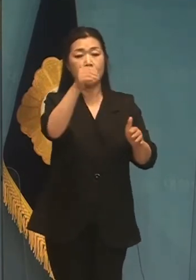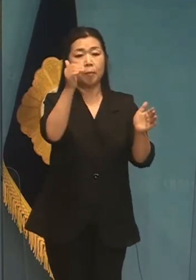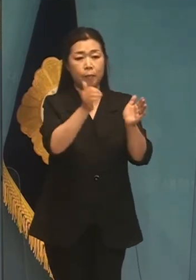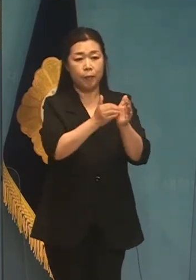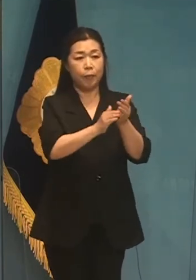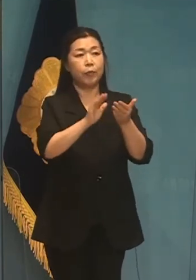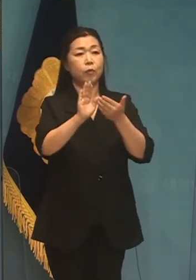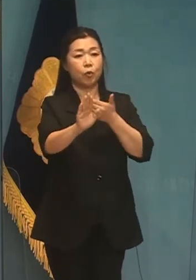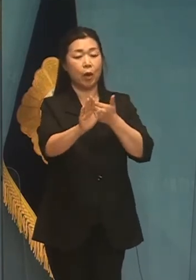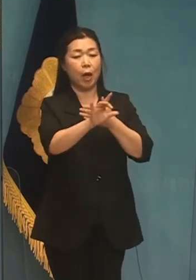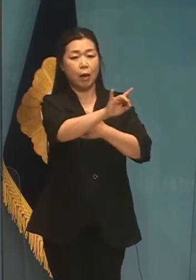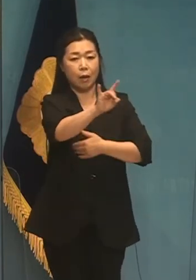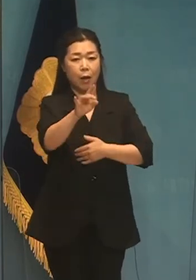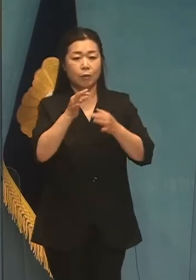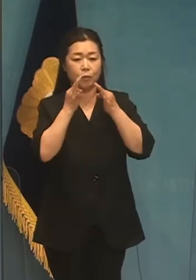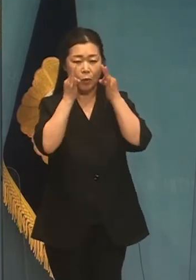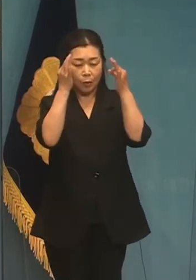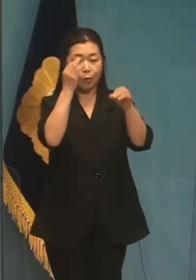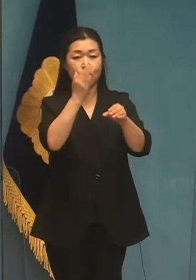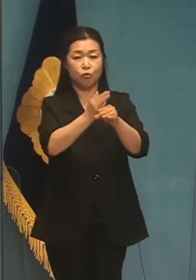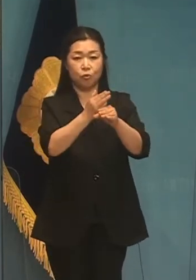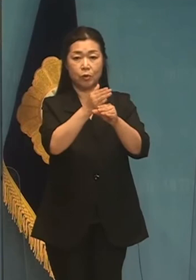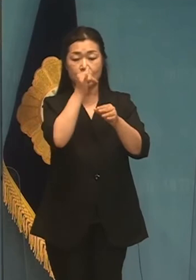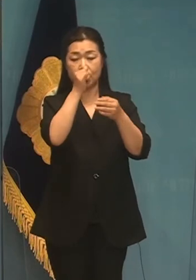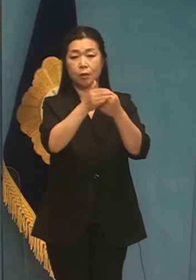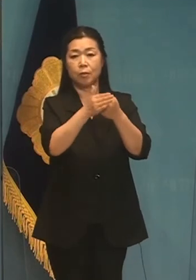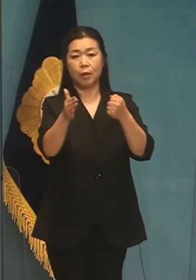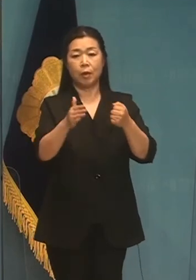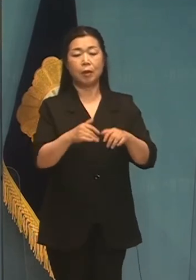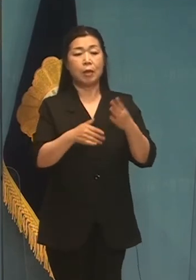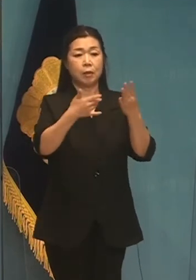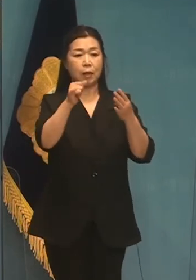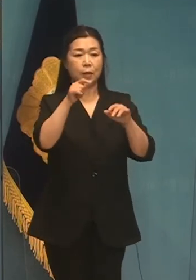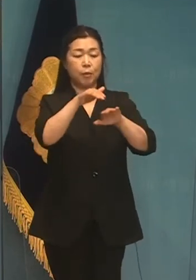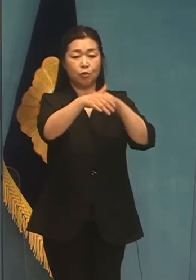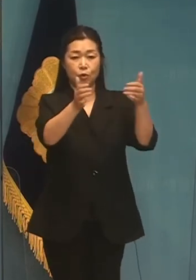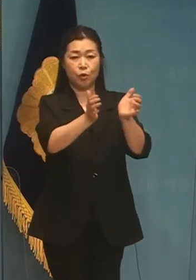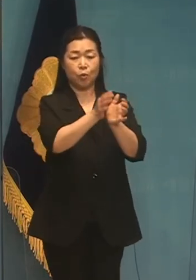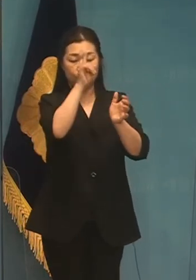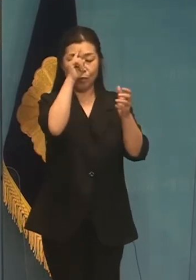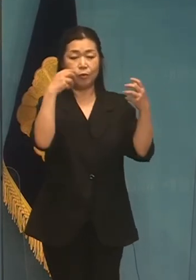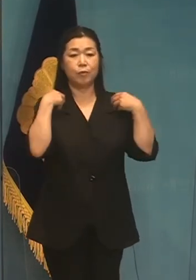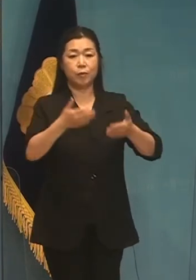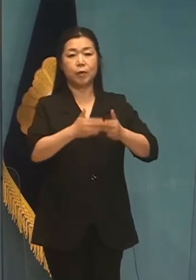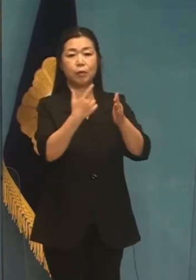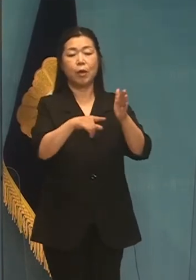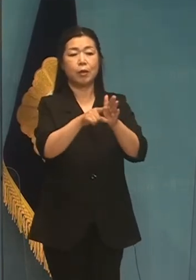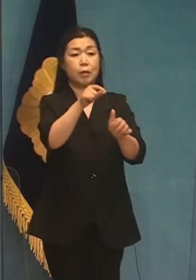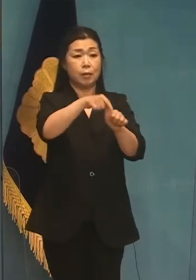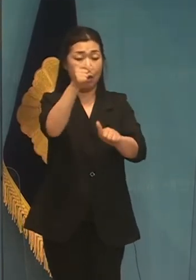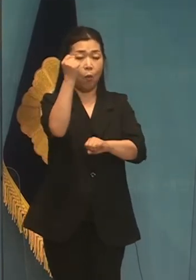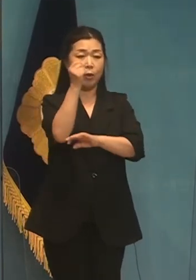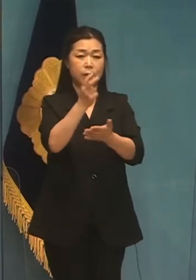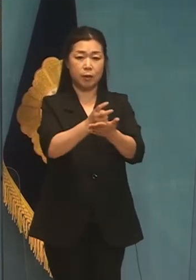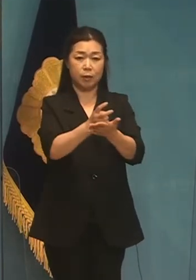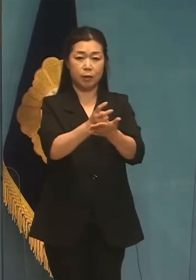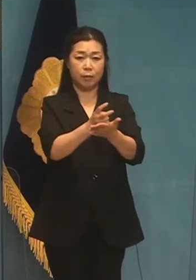각자 최선을 다하고 계신 분들만큼 사기민주정부 부산을 위한 인사관측